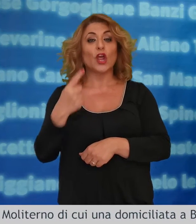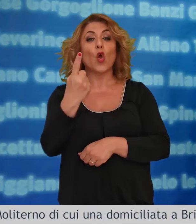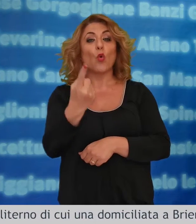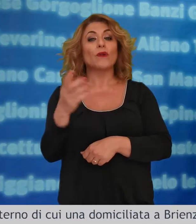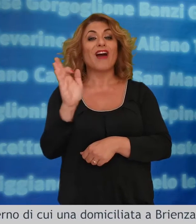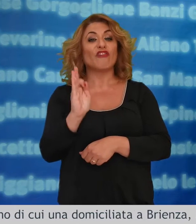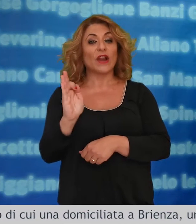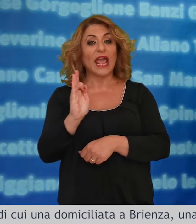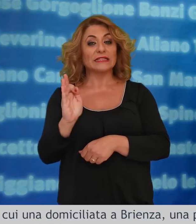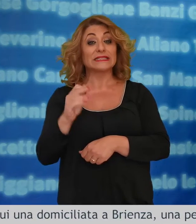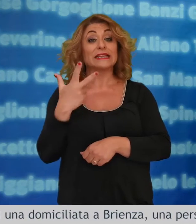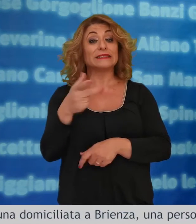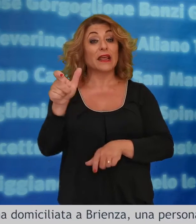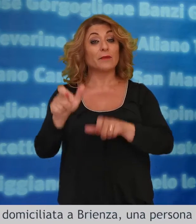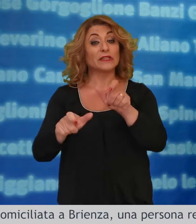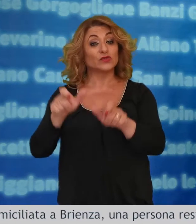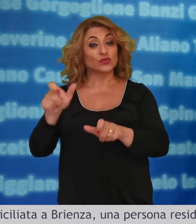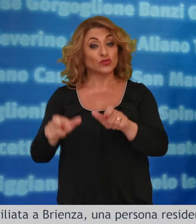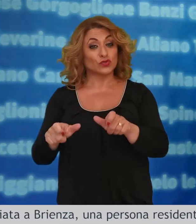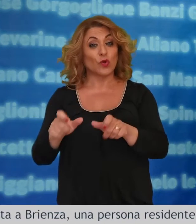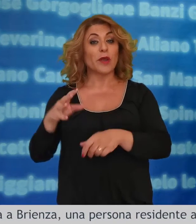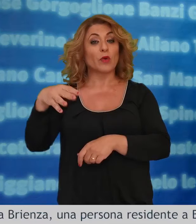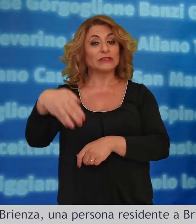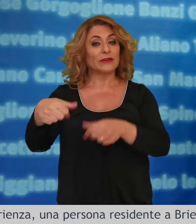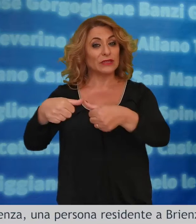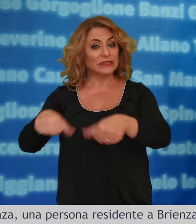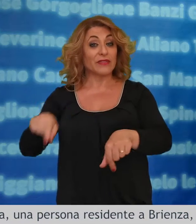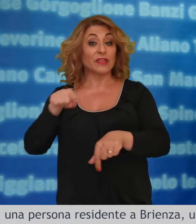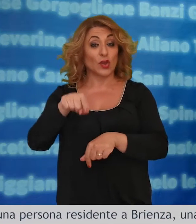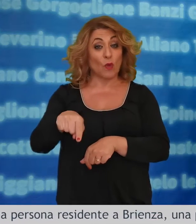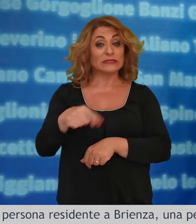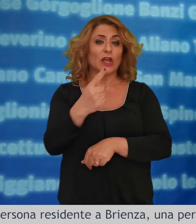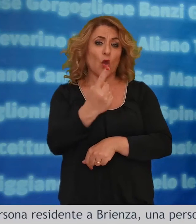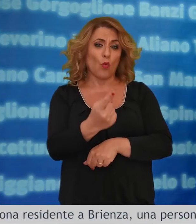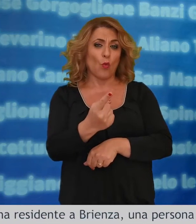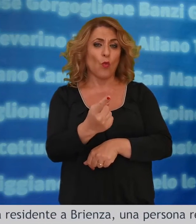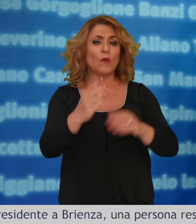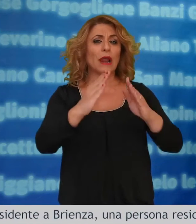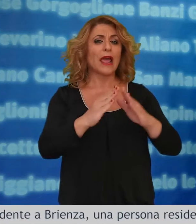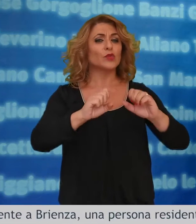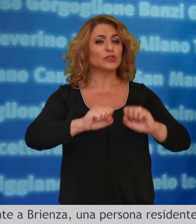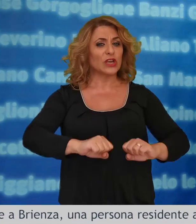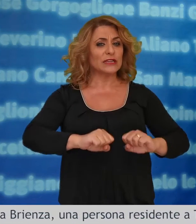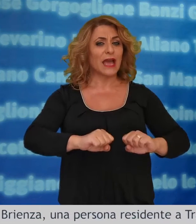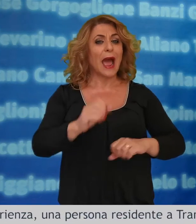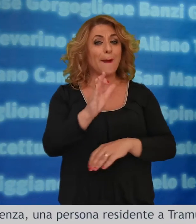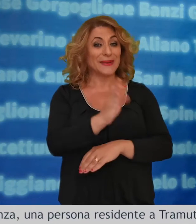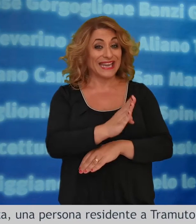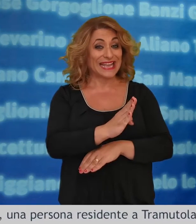forenza tre persone residenti a moliterno di cui una domiciliata a brienza una persona